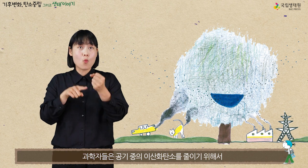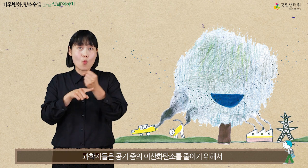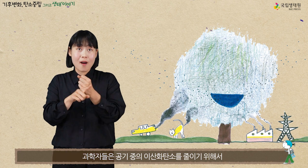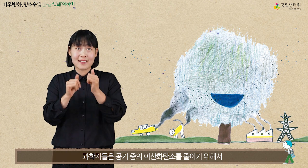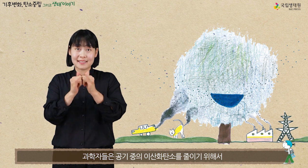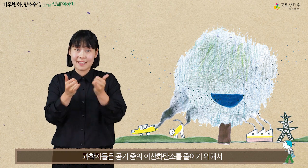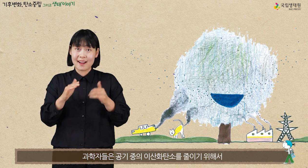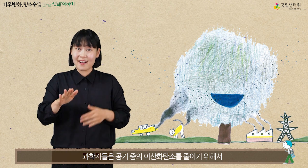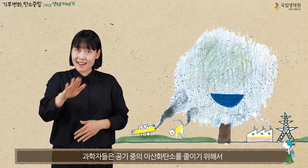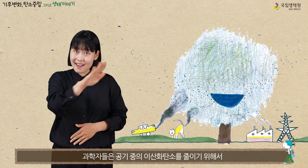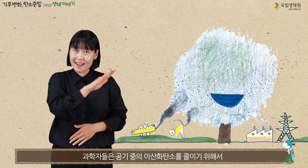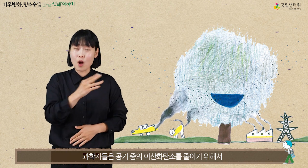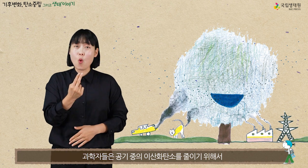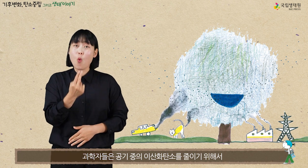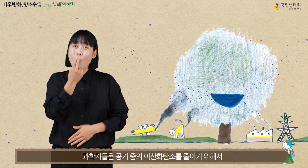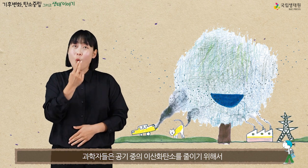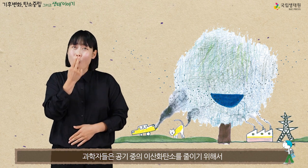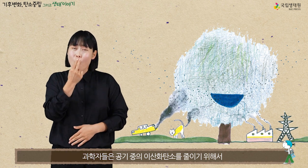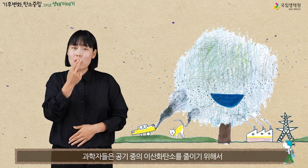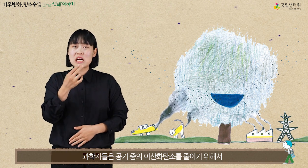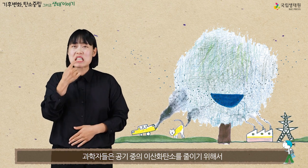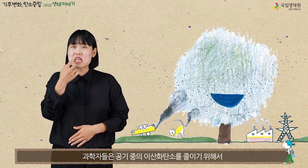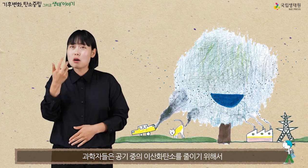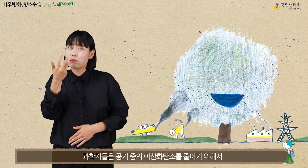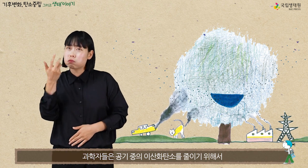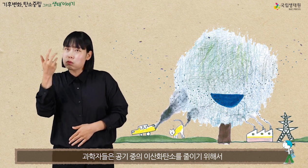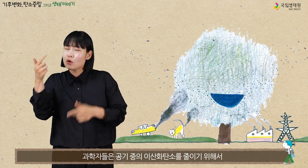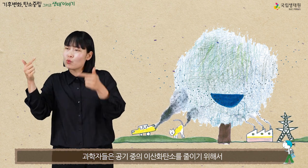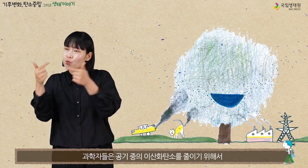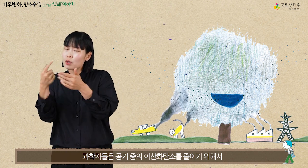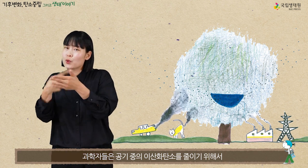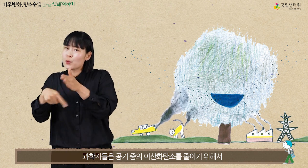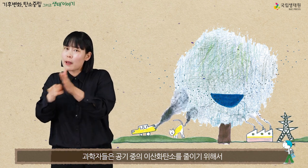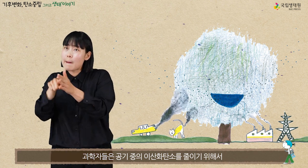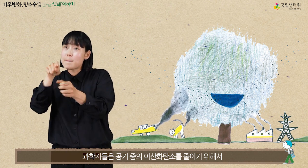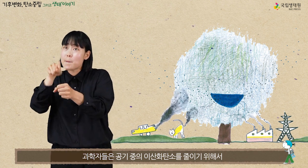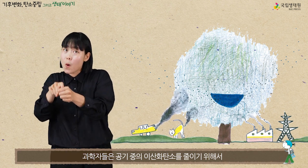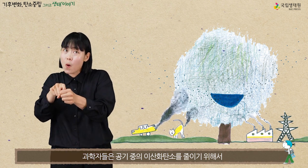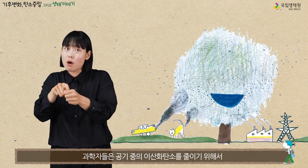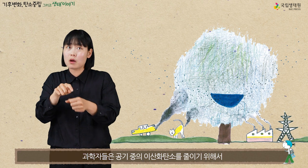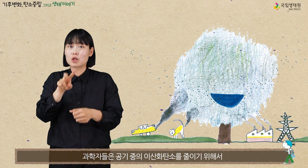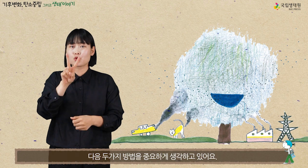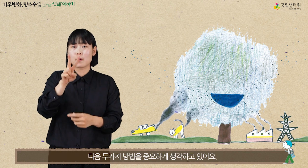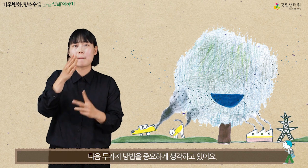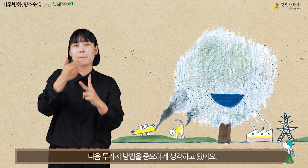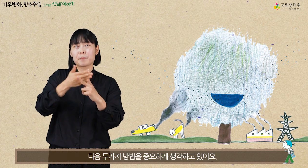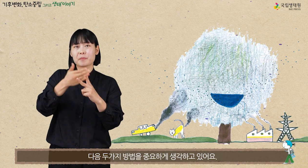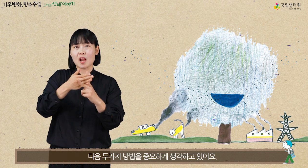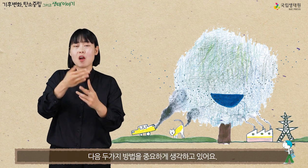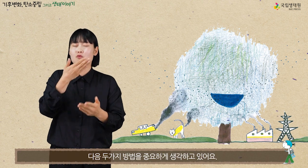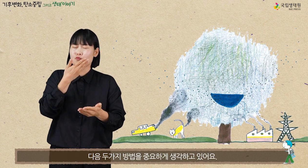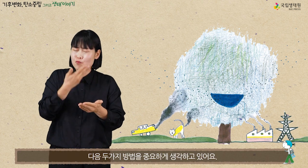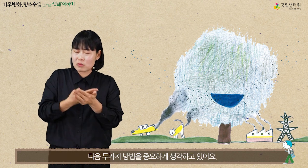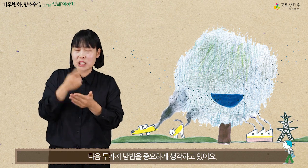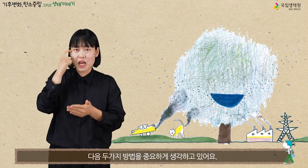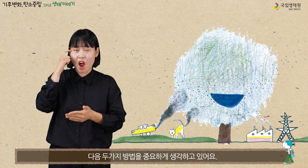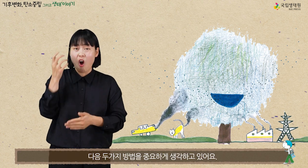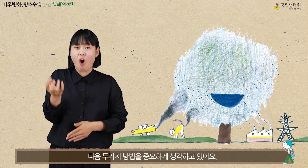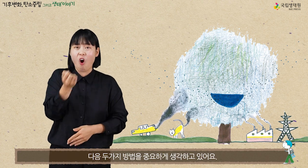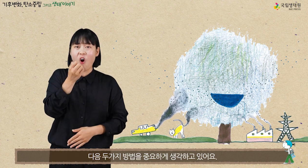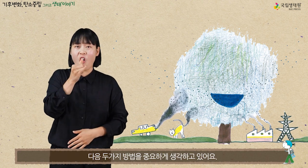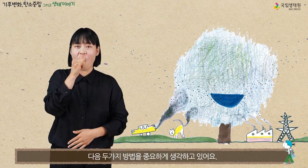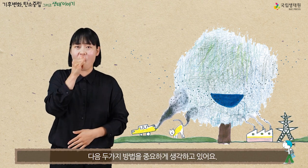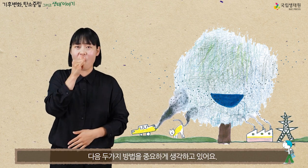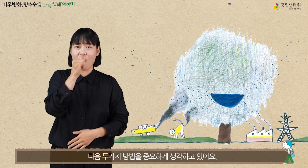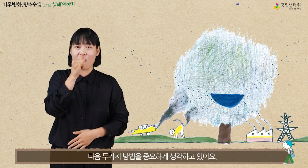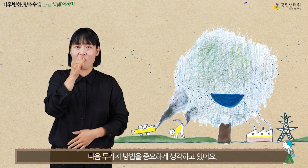과학자들은 공기 중에 이산화탄소를 줄이기 위해서 다음 두 가지 방법을